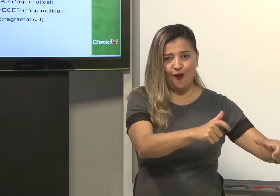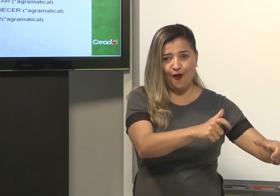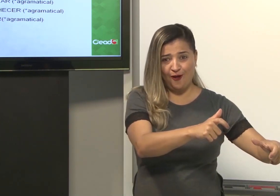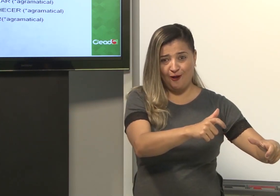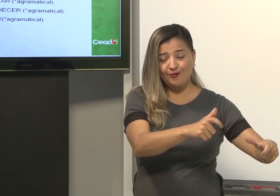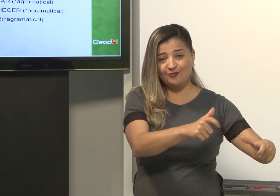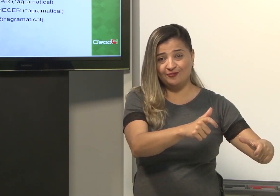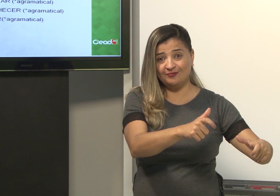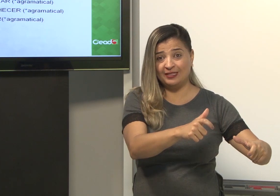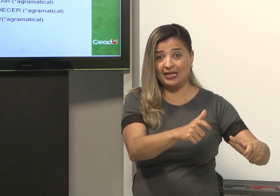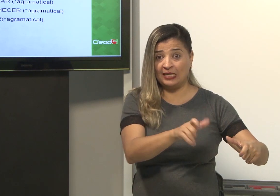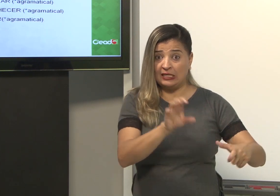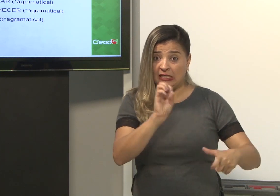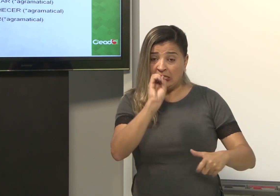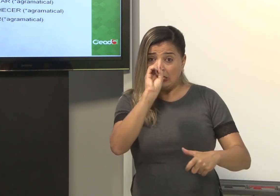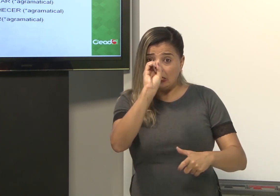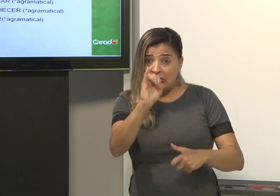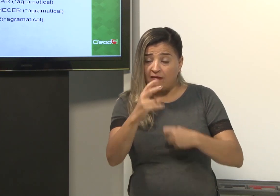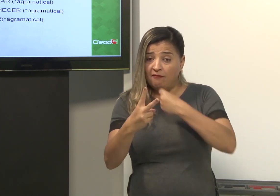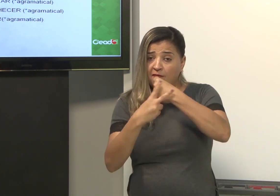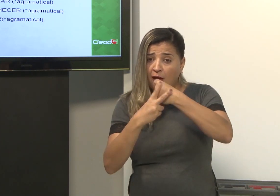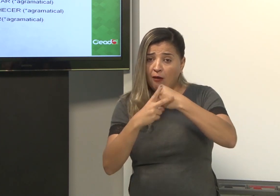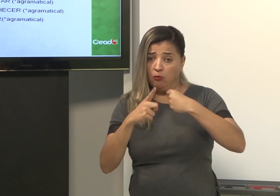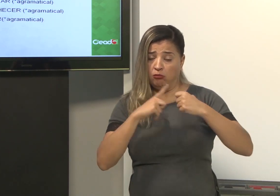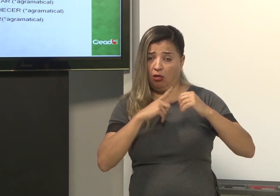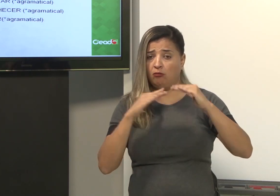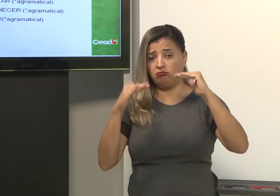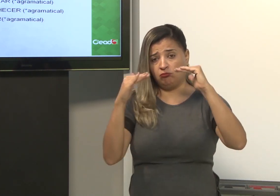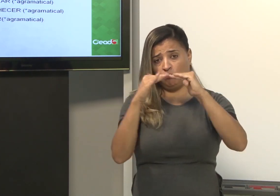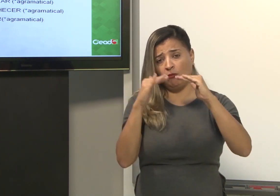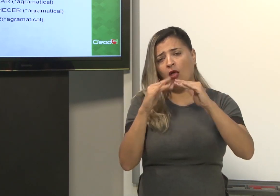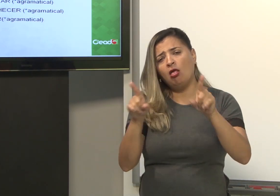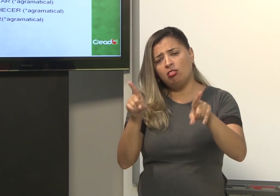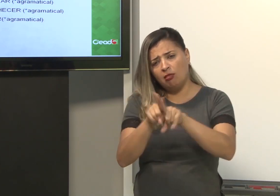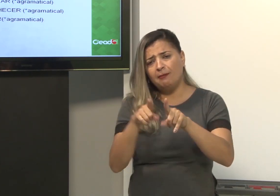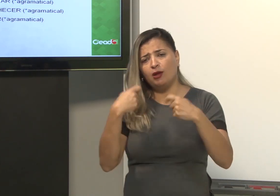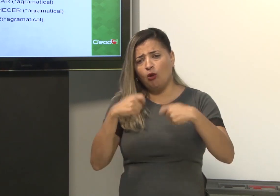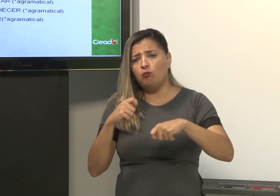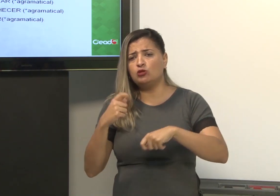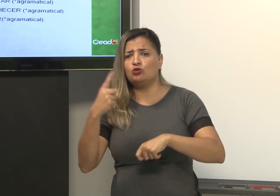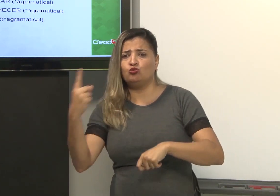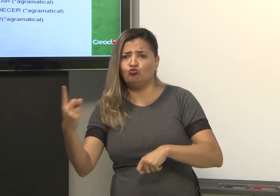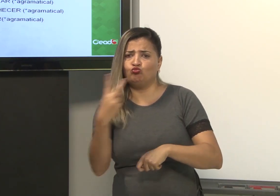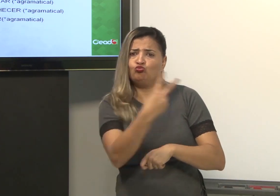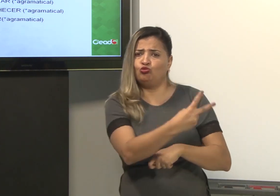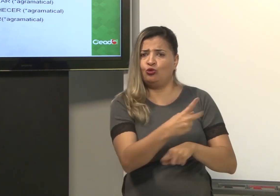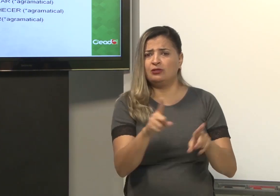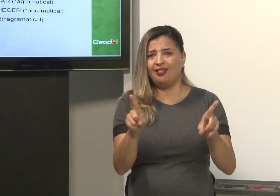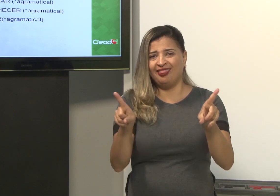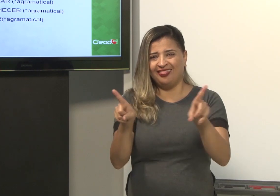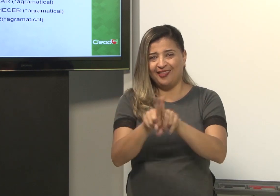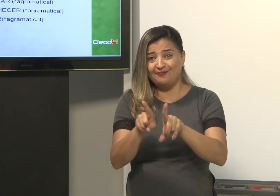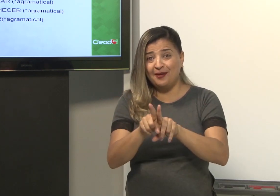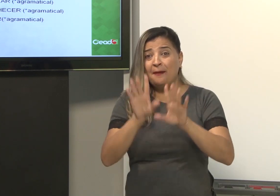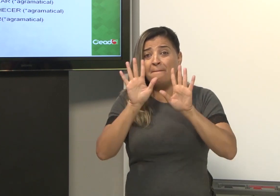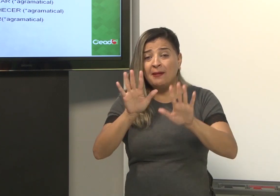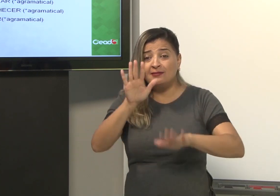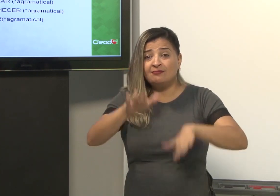o espaço de cada um, a demarcação de onde fica cada um, para que tenha concordância. Se tiver 1 e 2, dá para